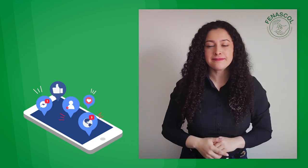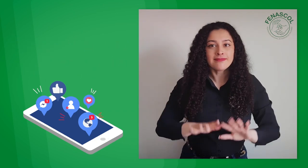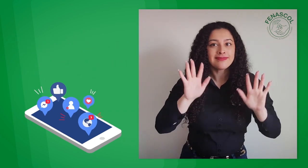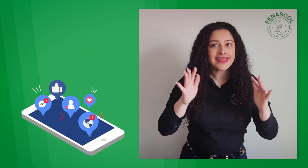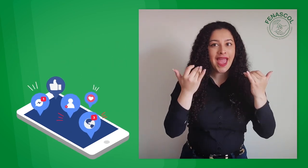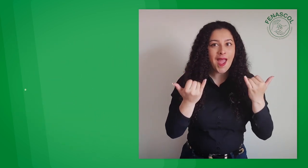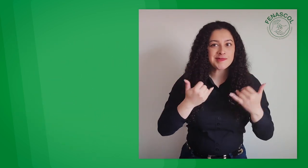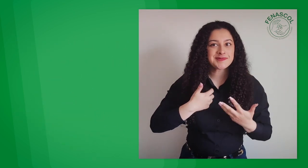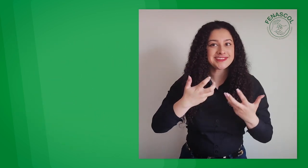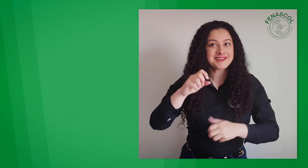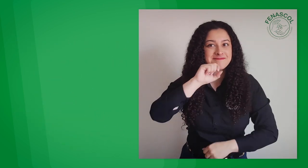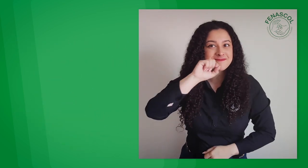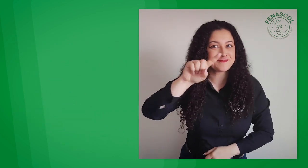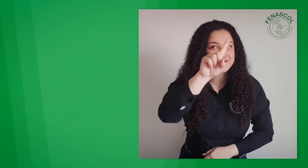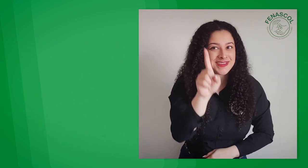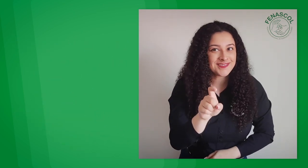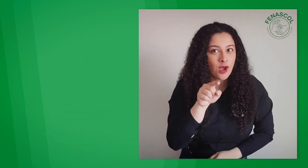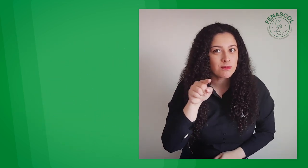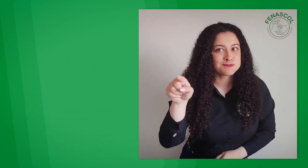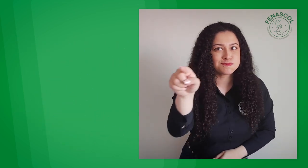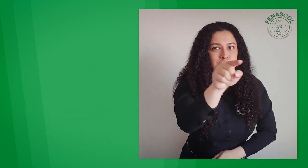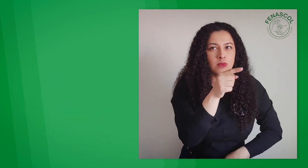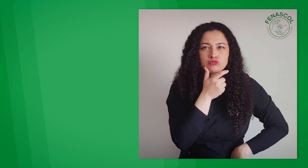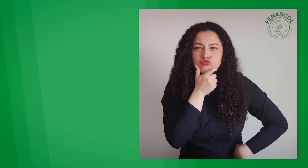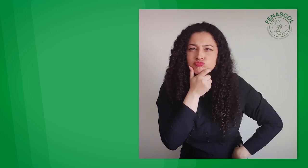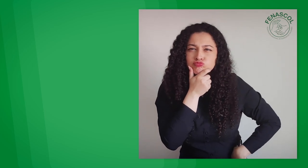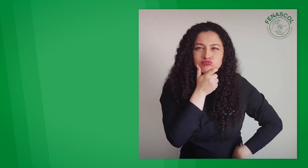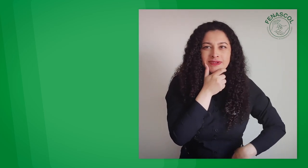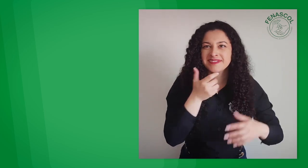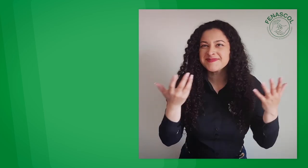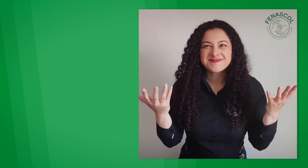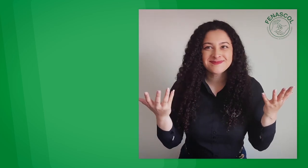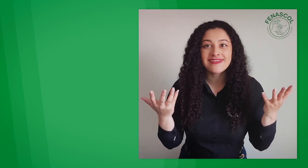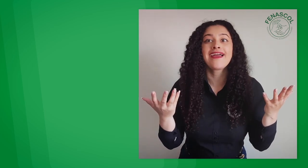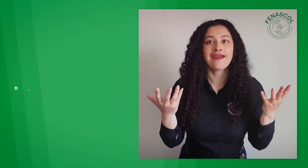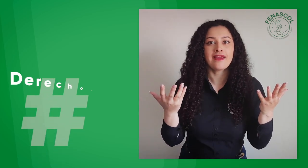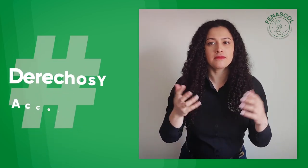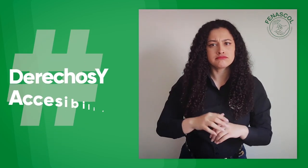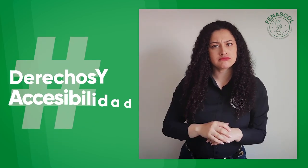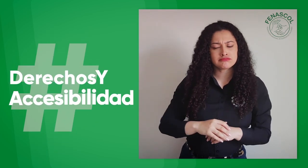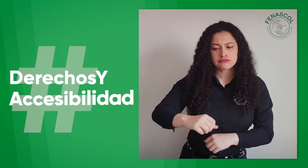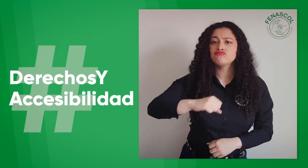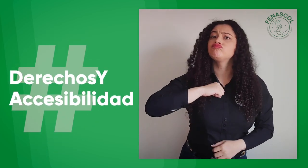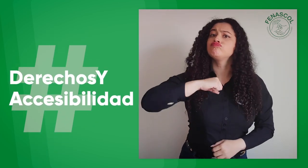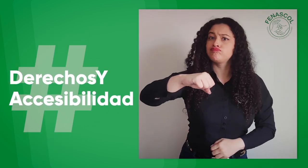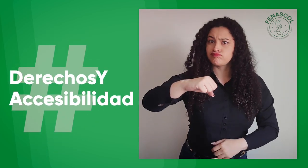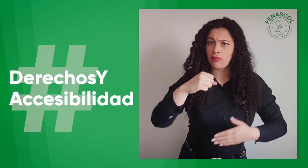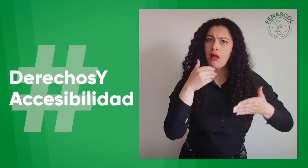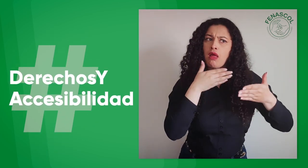Y aprovecho para hacerles una pregunta. ¿Sin accesibilidad no hay derechos?